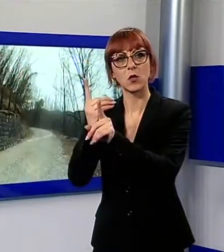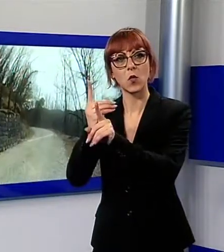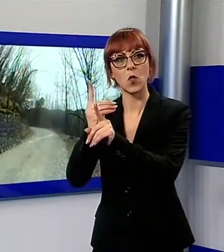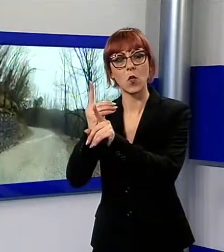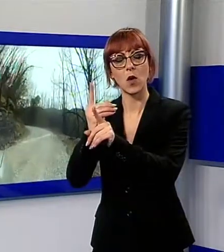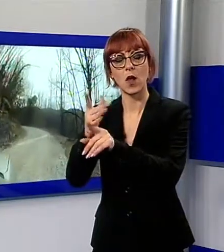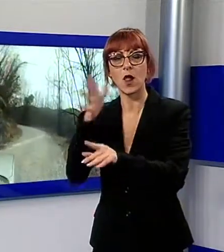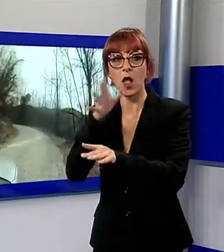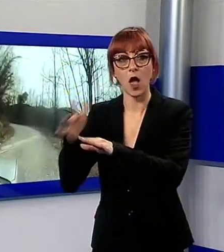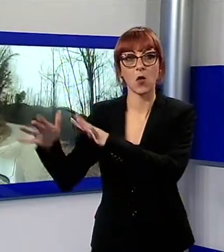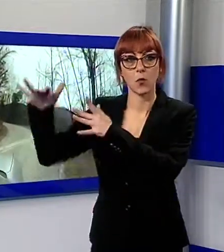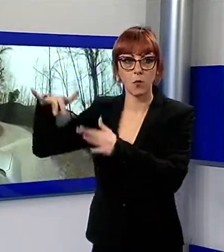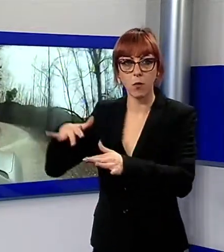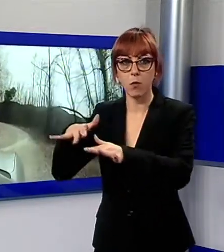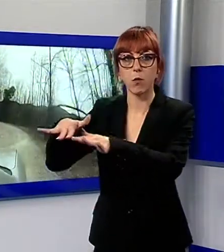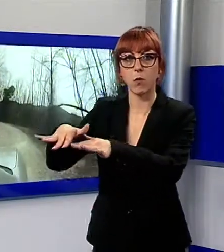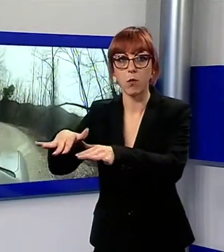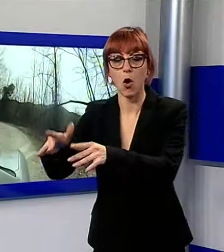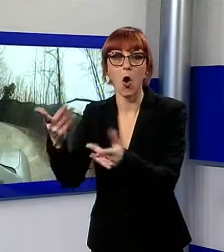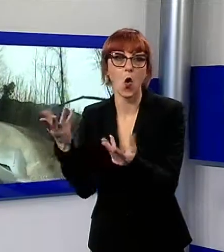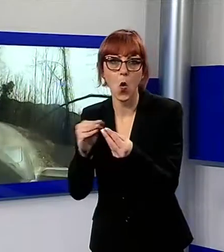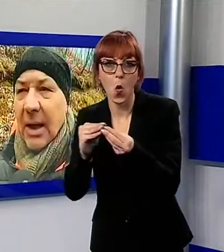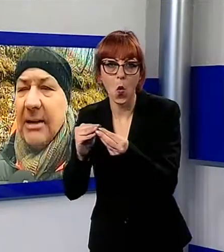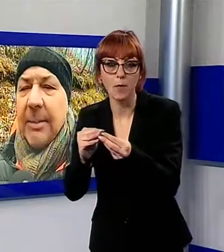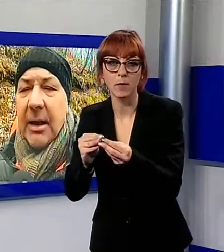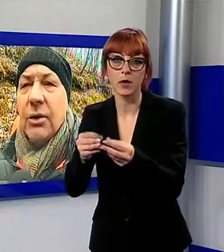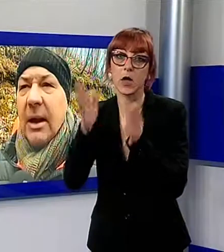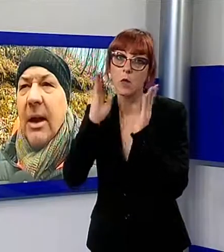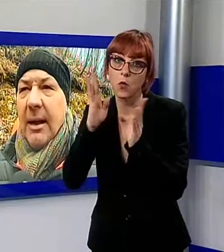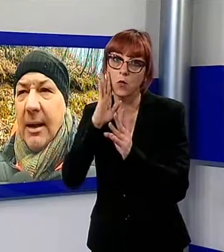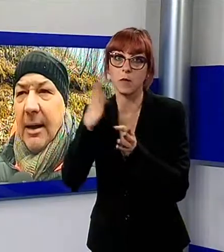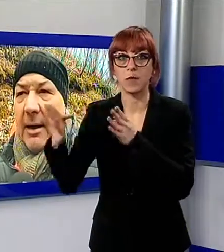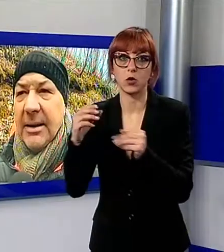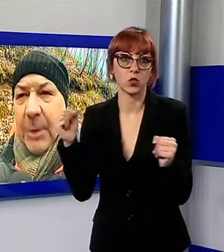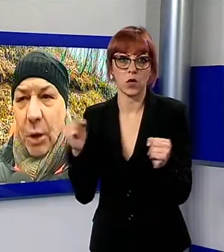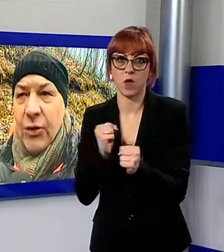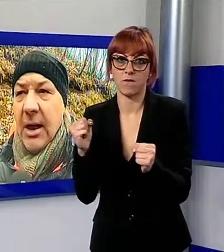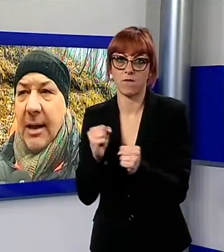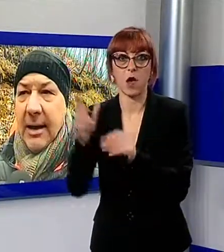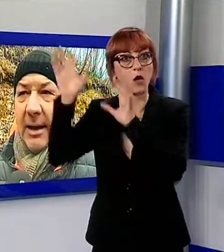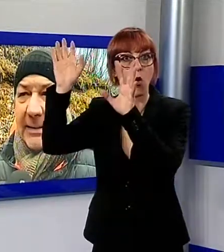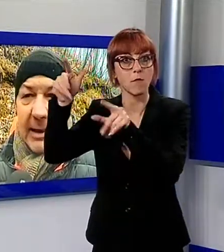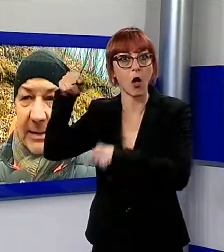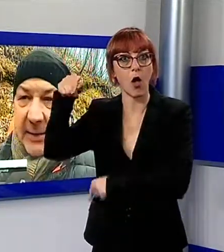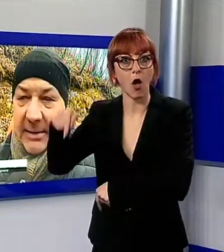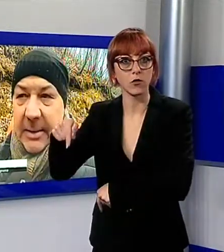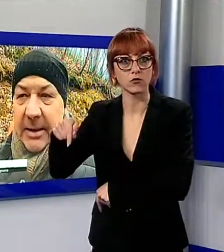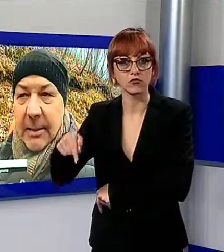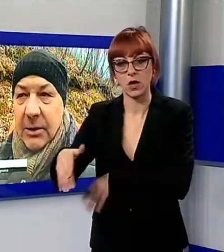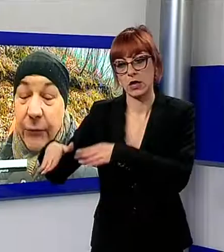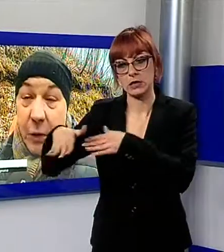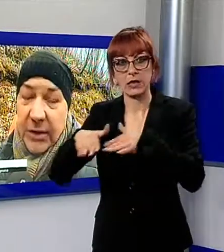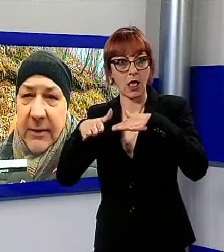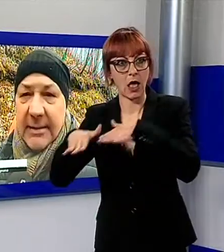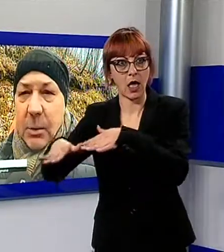recimazione delle acque, perché purtroppo durante i periodi invernali, durante i periodi di piogge la strada diventa